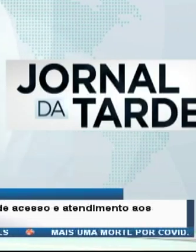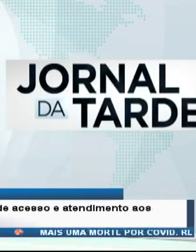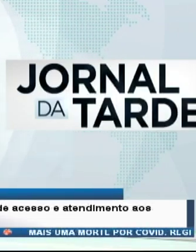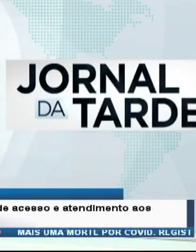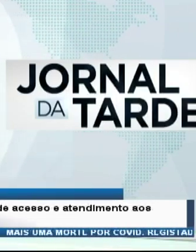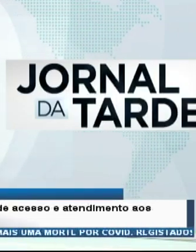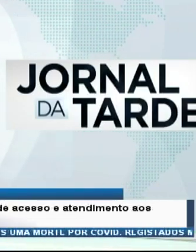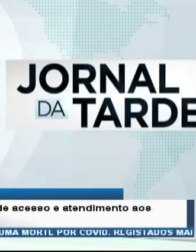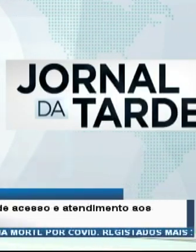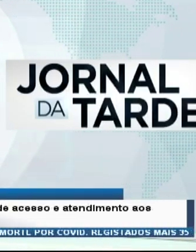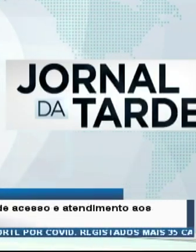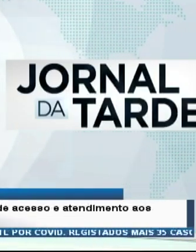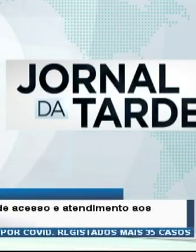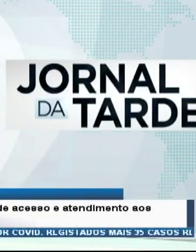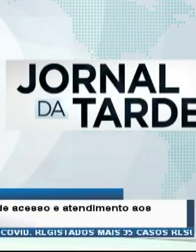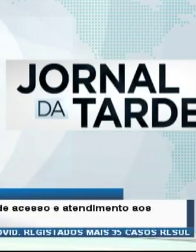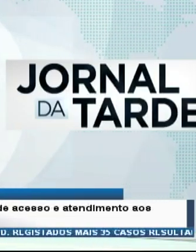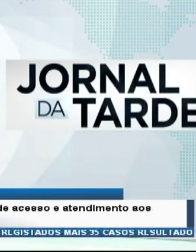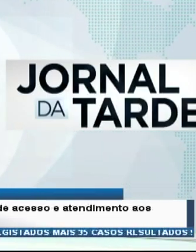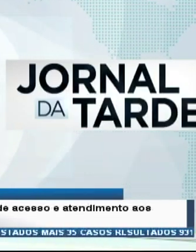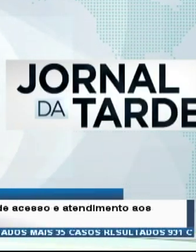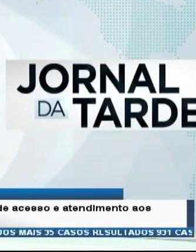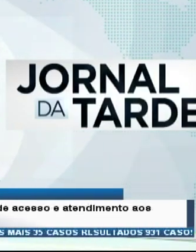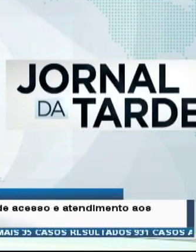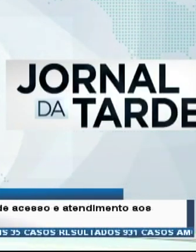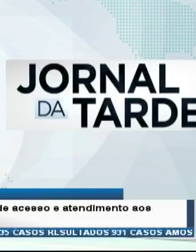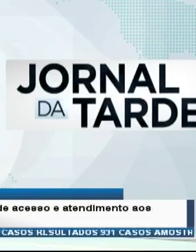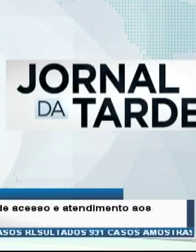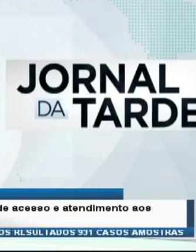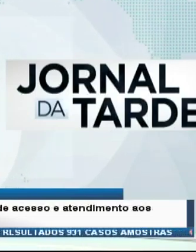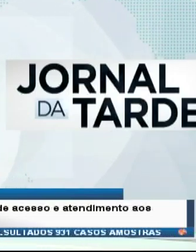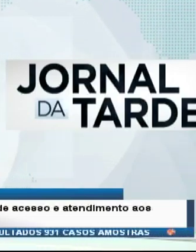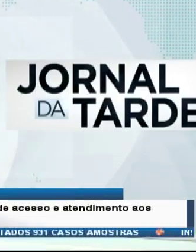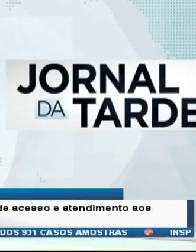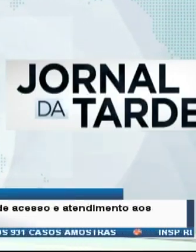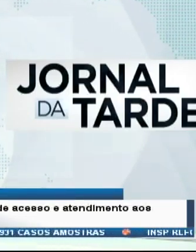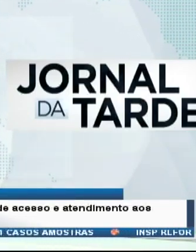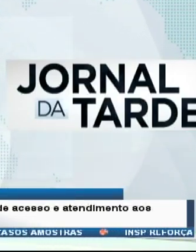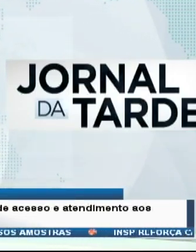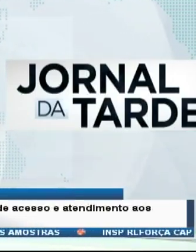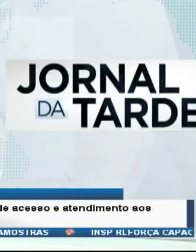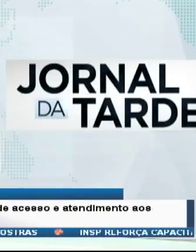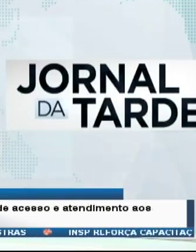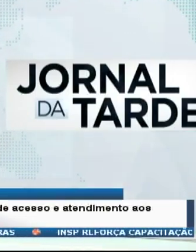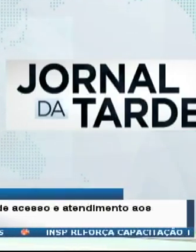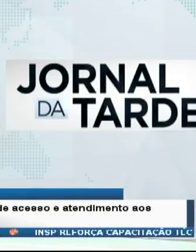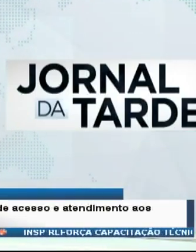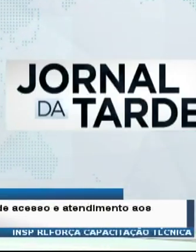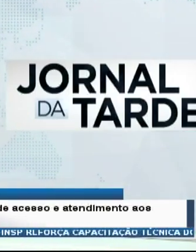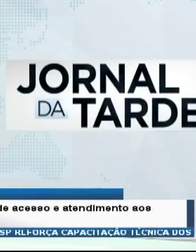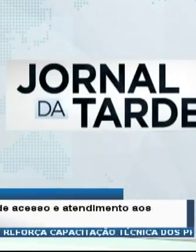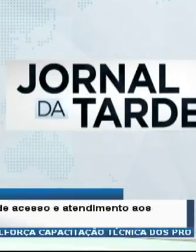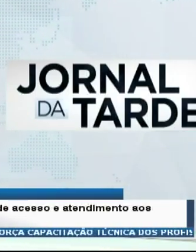a resolução do Governo que requer a apresentação do certificado Covid, cartão de vacinação ou teste PCR